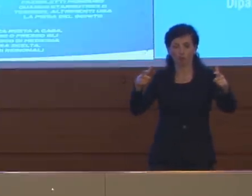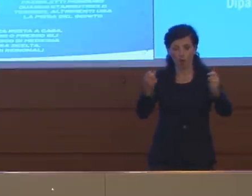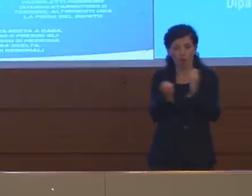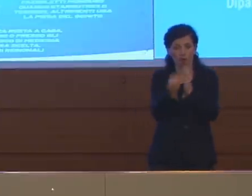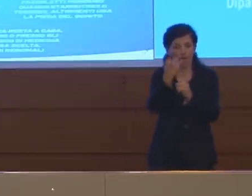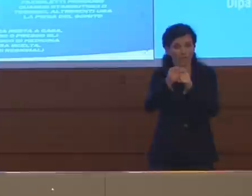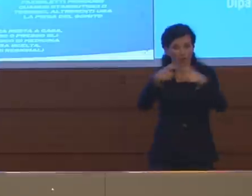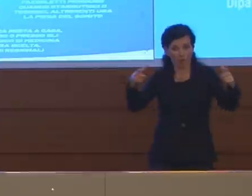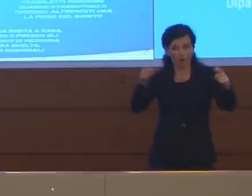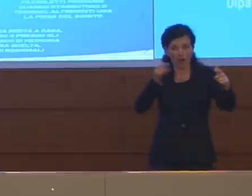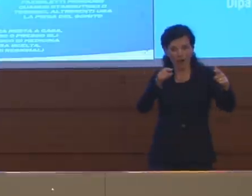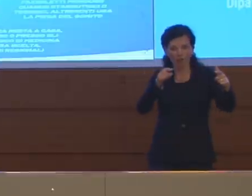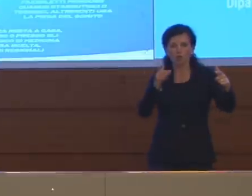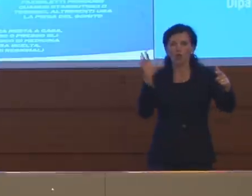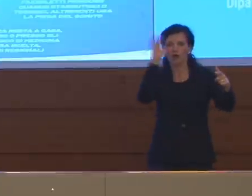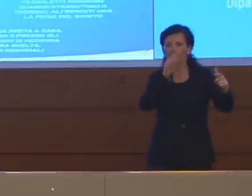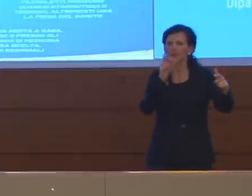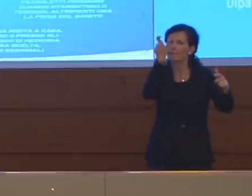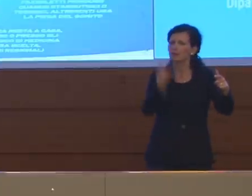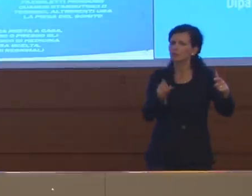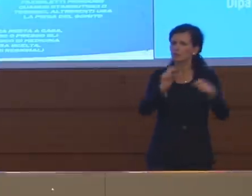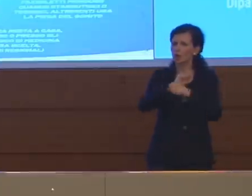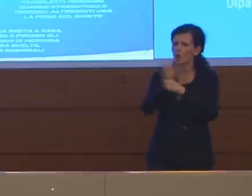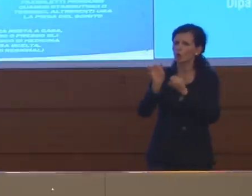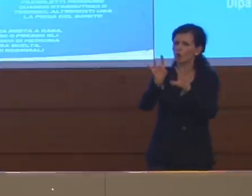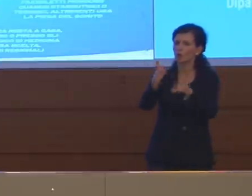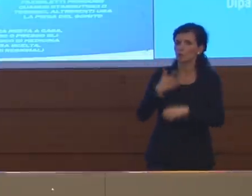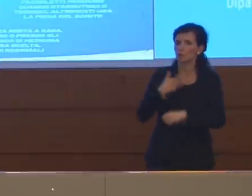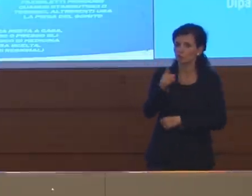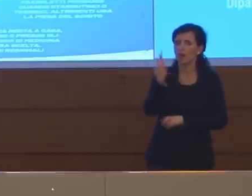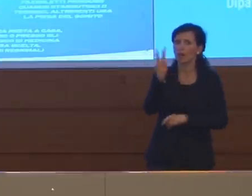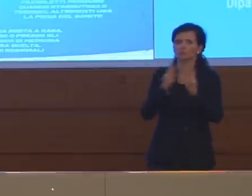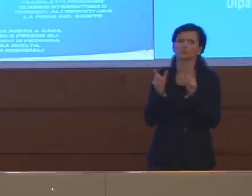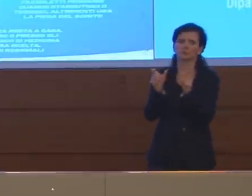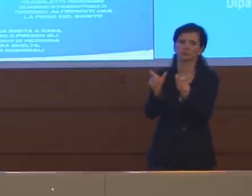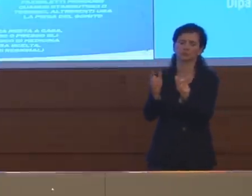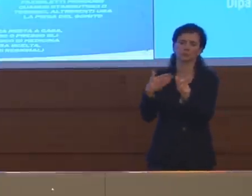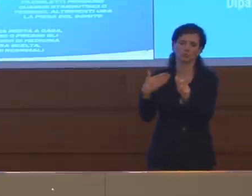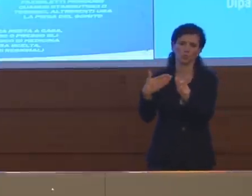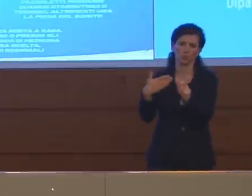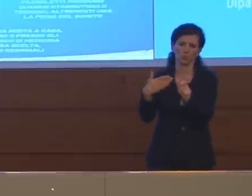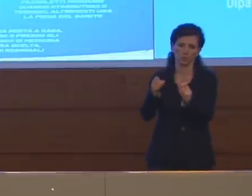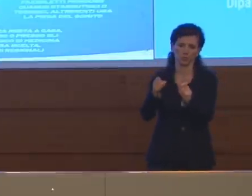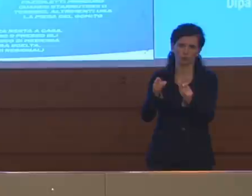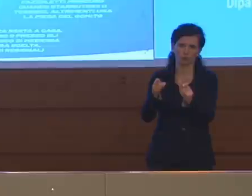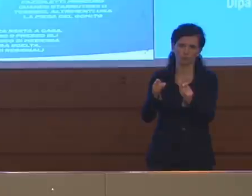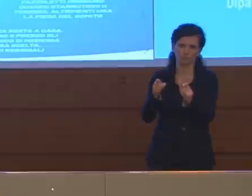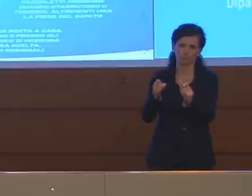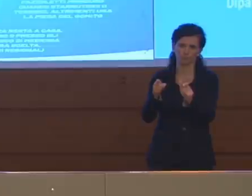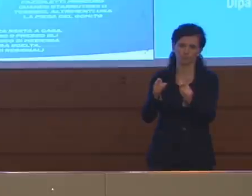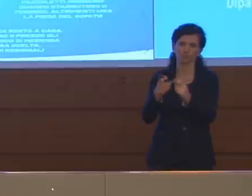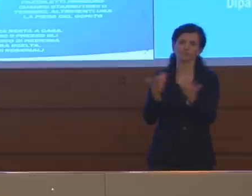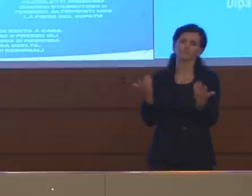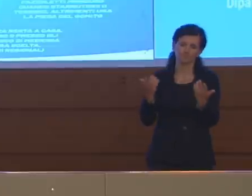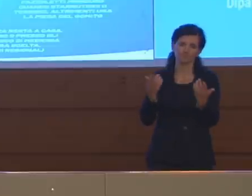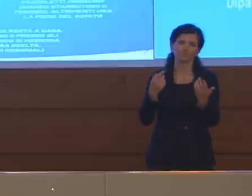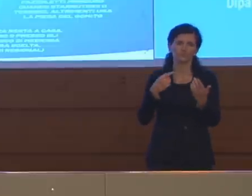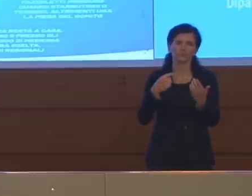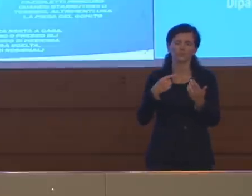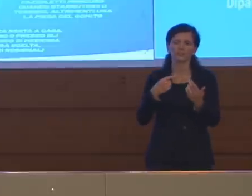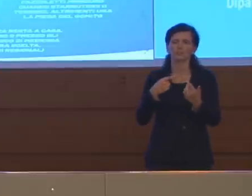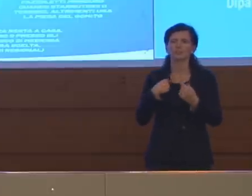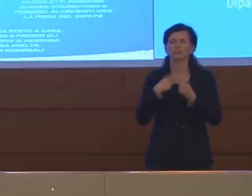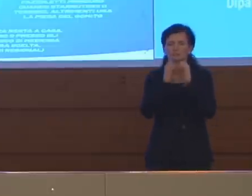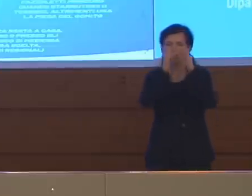di intercettare precocemente i casi positivi in modo da poter controllare la diffusione. Quindi lo scenario che immaginiamo è che sia